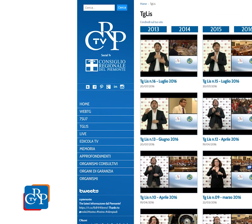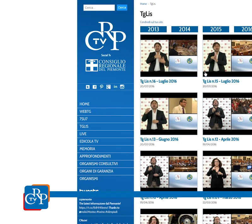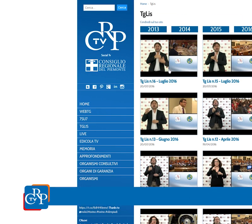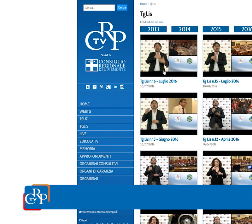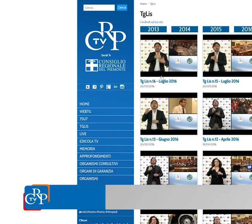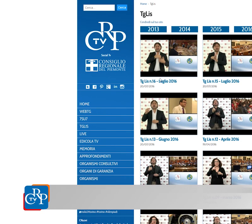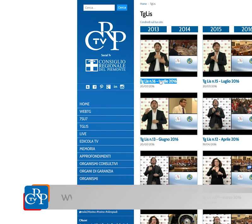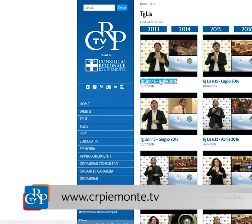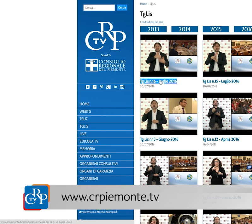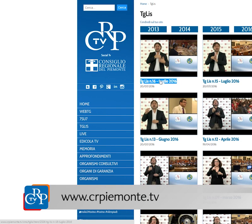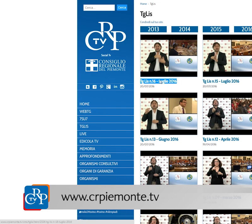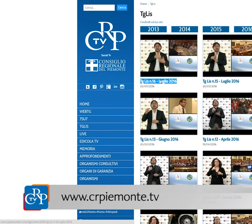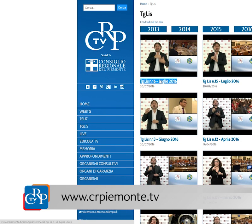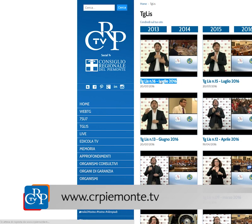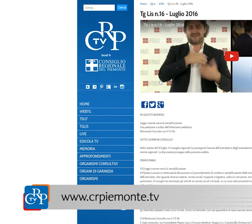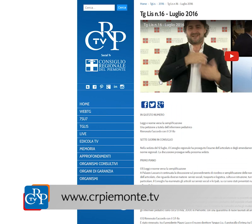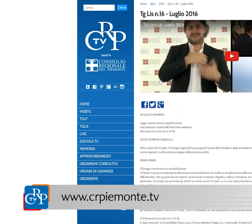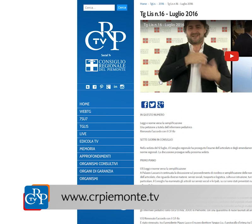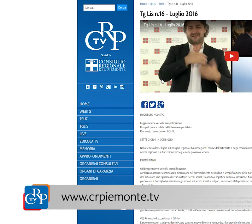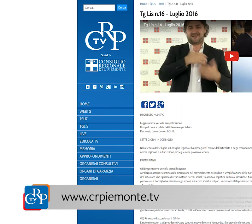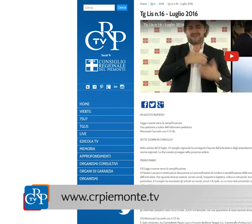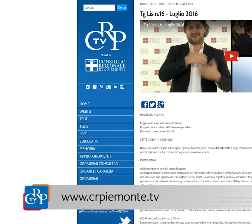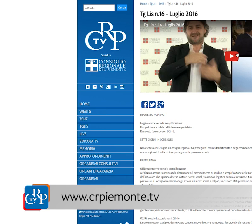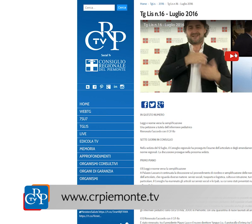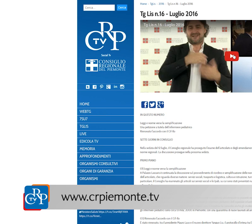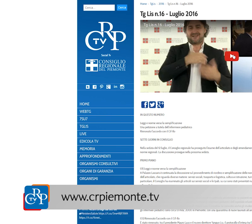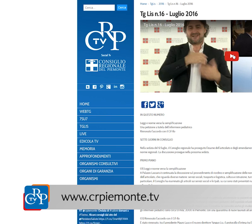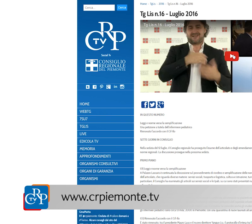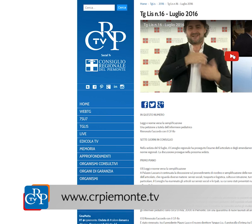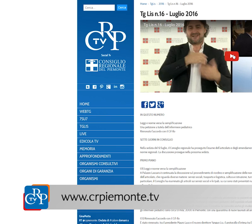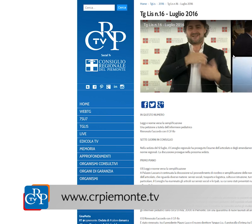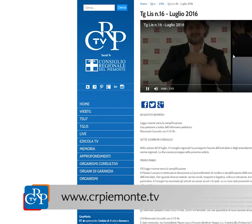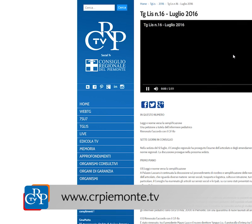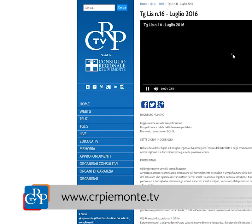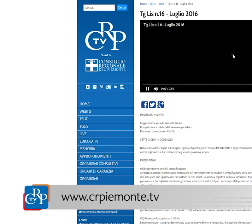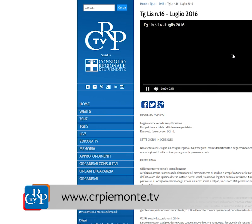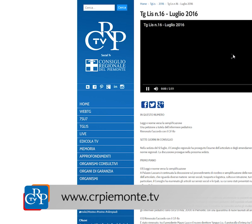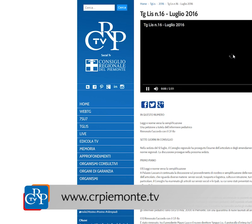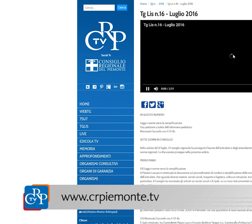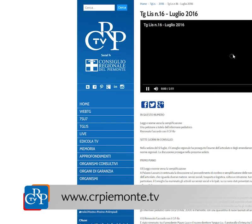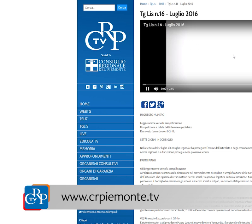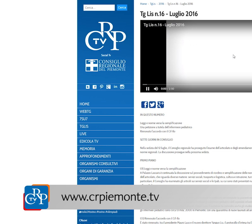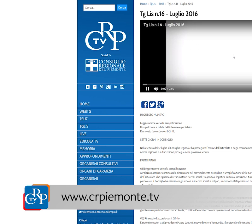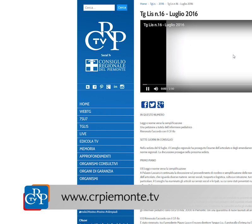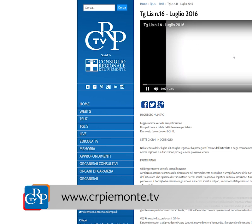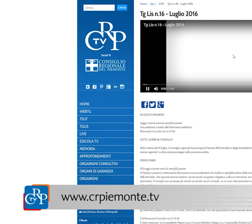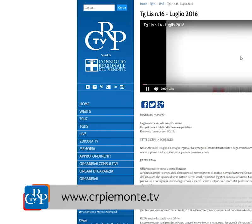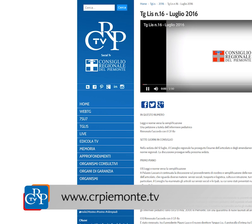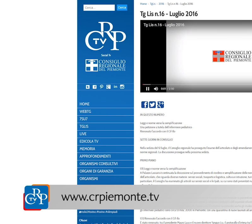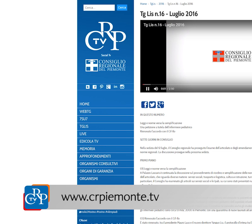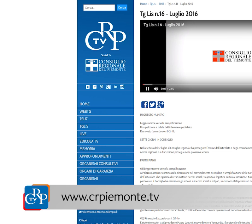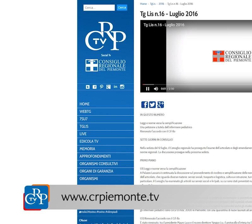regionale l'edizione tradotta nella lingua dei segni del settimanale televisivo. Fruibile sul sito istituzionale www